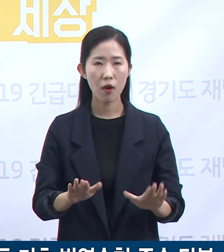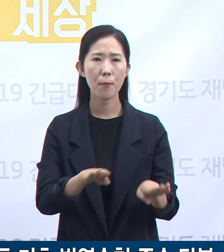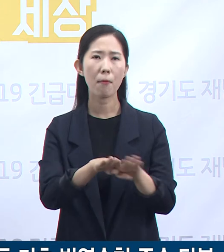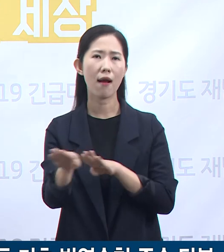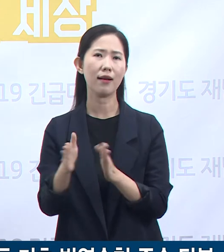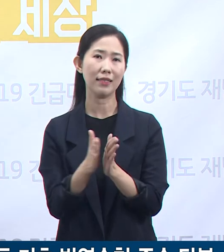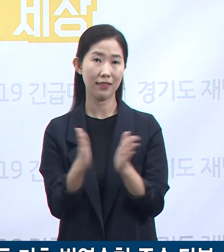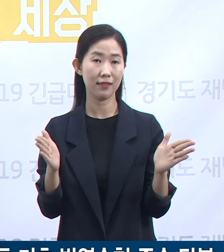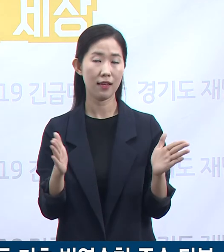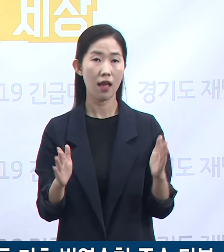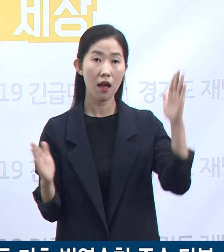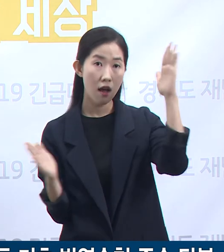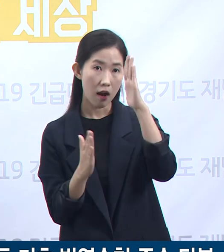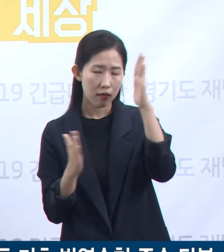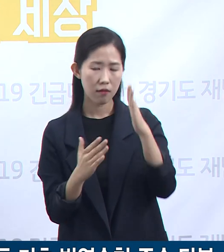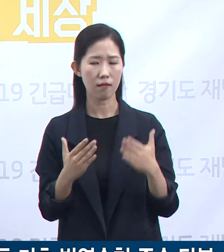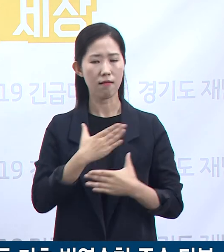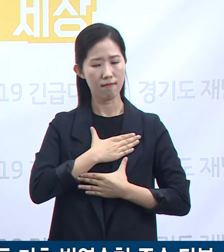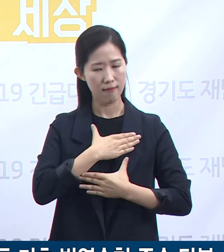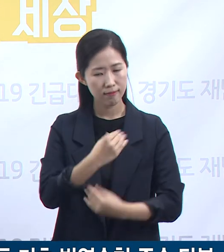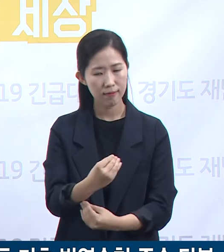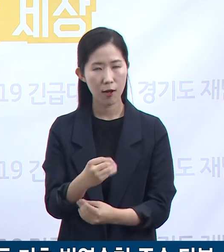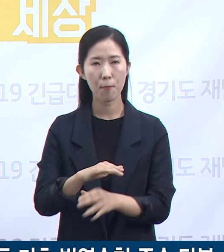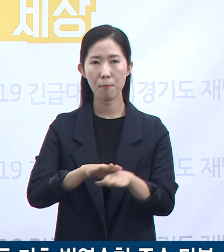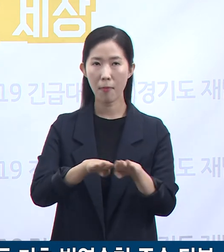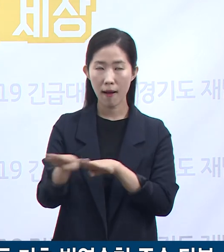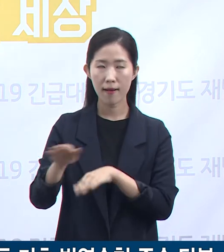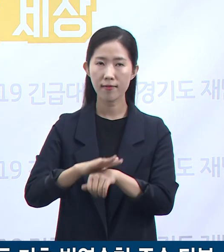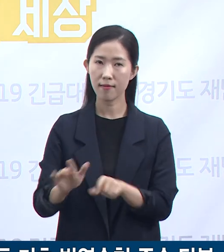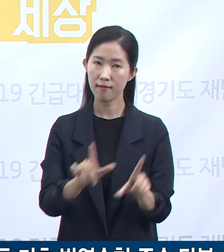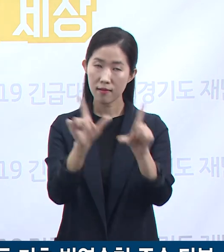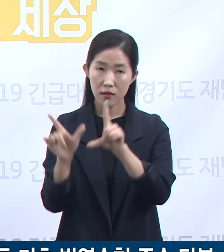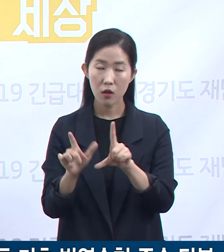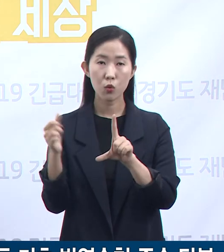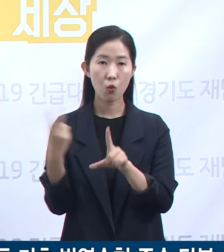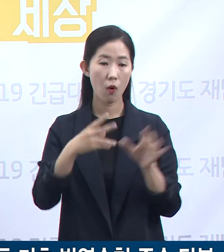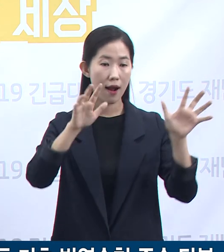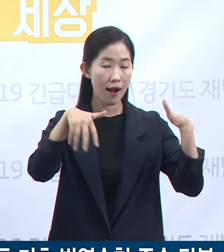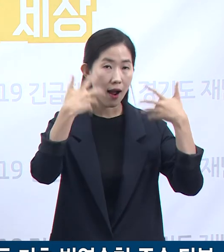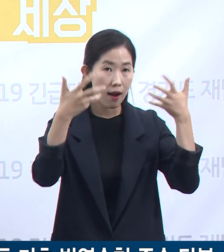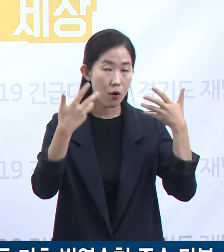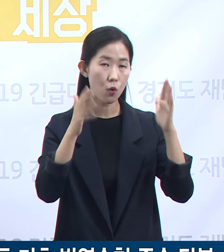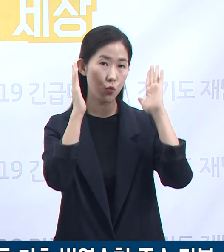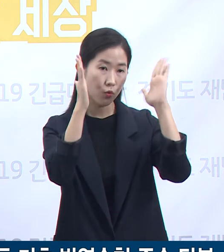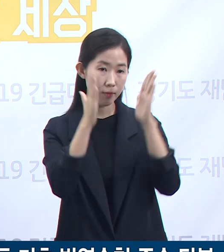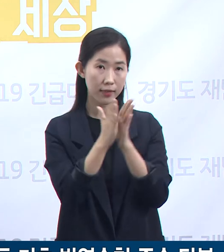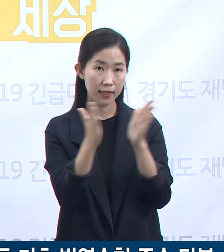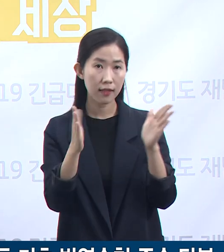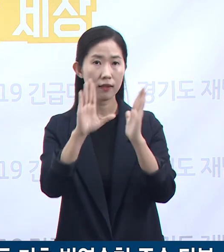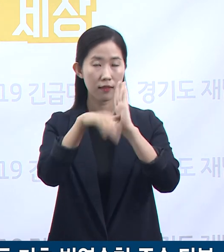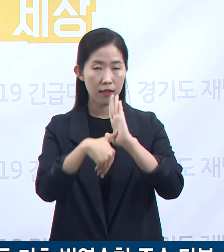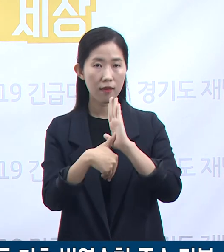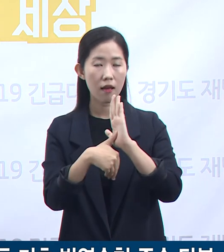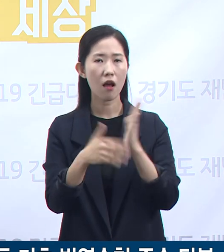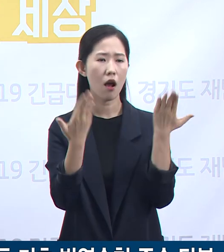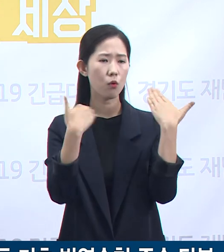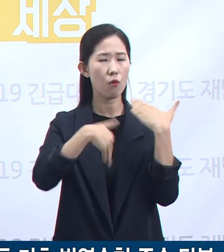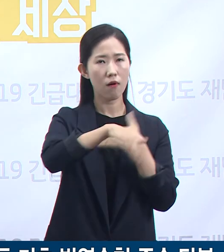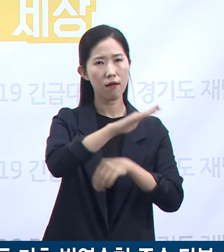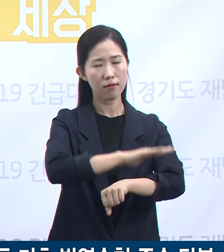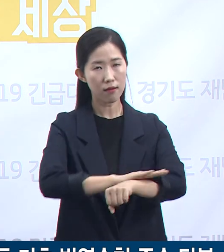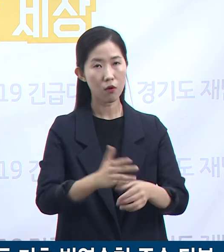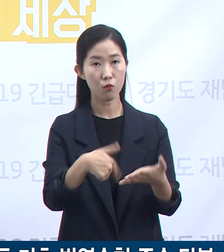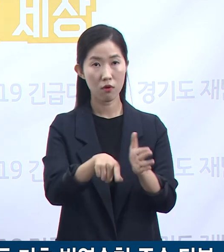학생들이 안전한 방학을 보내고 가을학기 등교 수업이 무사히 이루어지기 위해서는 곧 8월로 접어드는 지금의 시기를